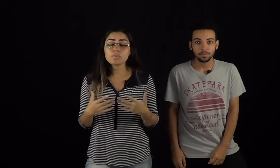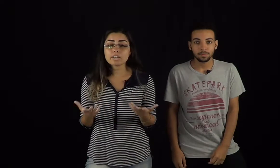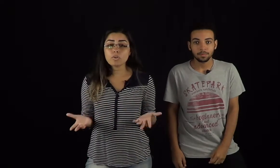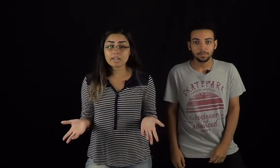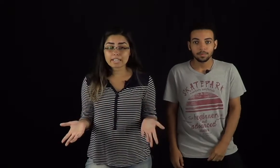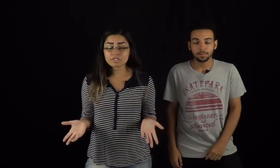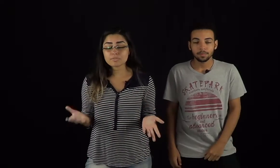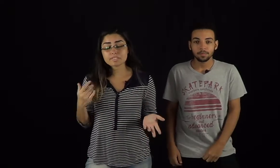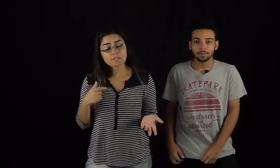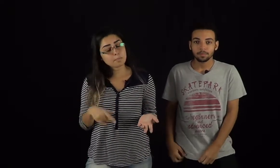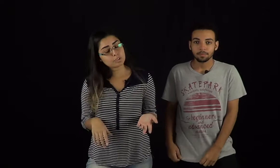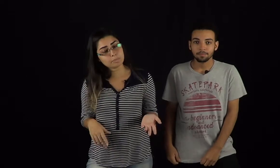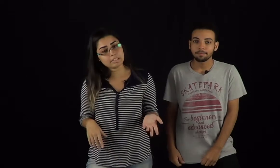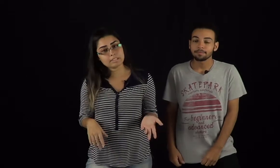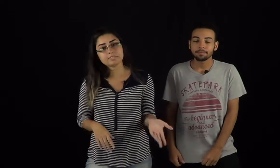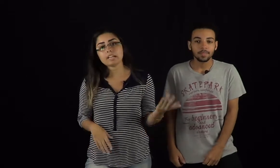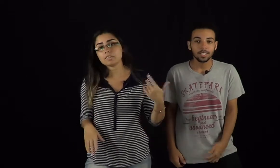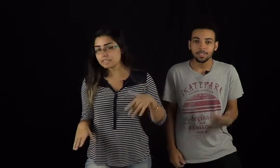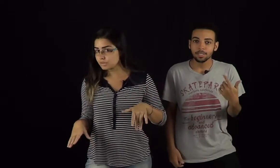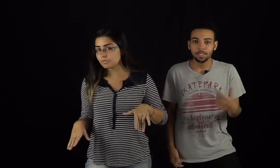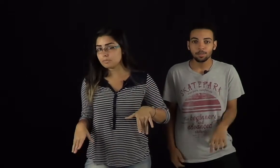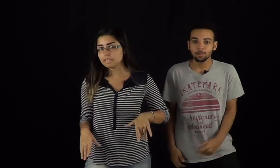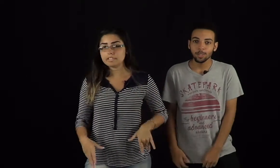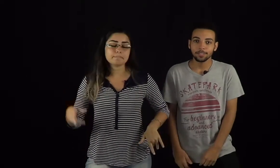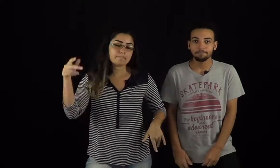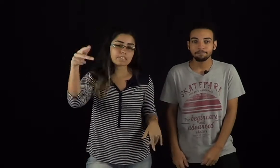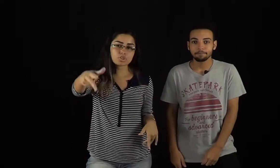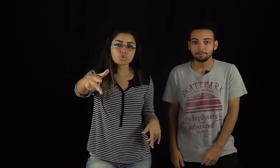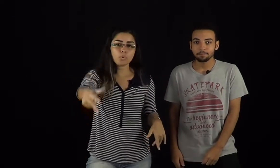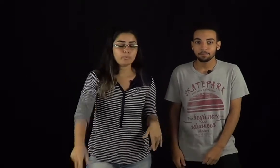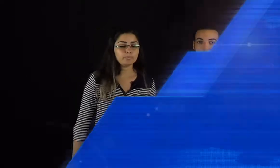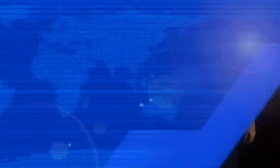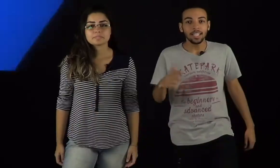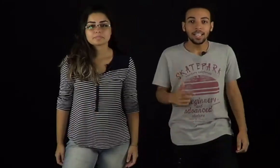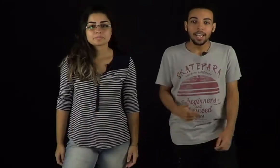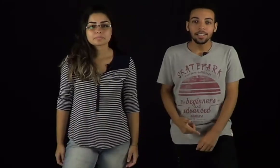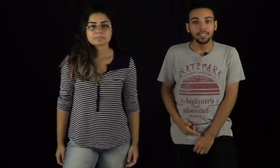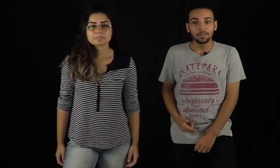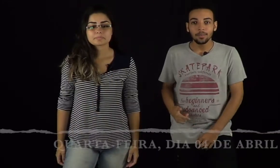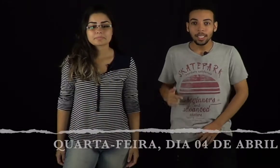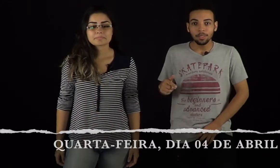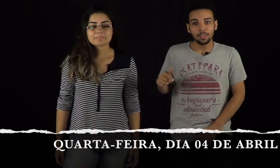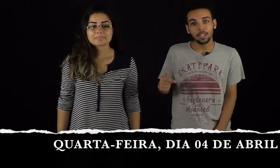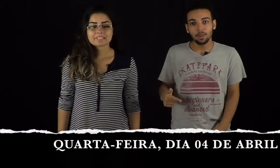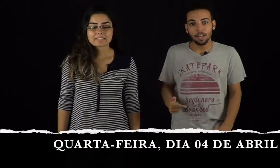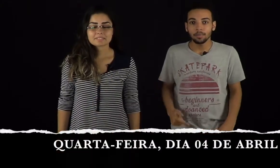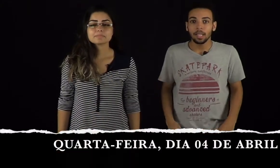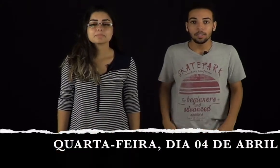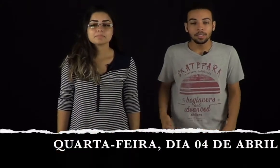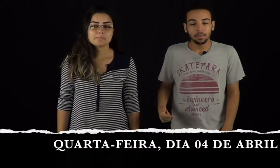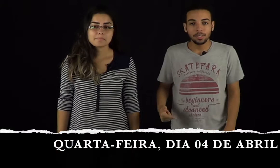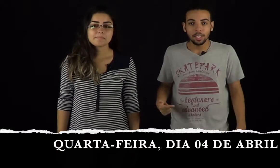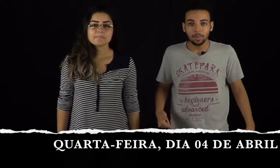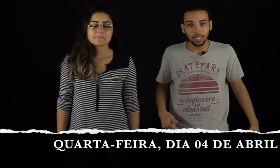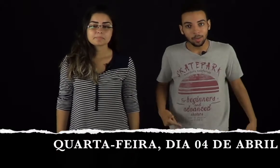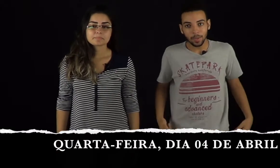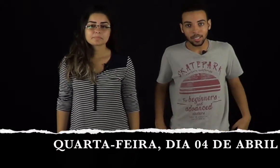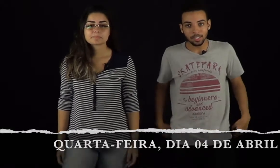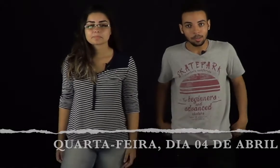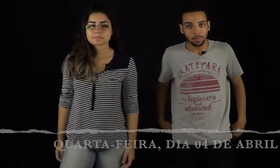com orquestra e você não pode perder. Traga o ouvido da sua família. Vai ser show. Fala, galera! Então, quarta-feira agora, nós teremos o Celebrando a Recuperação.